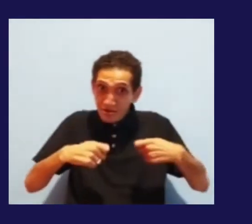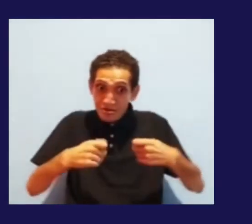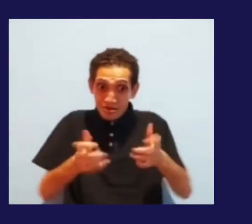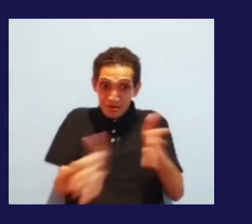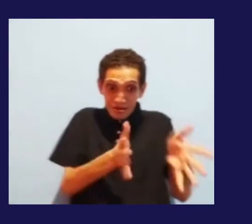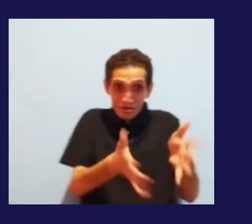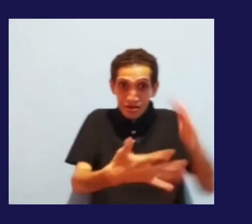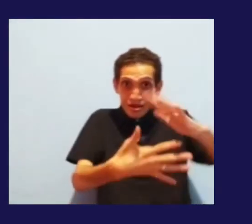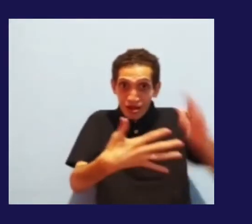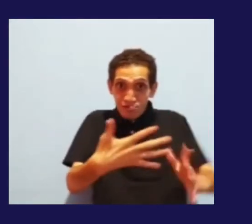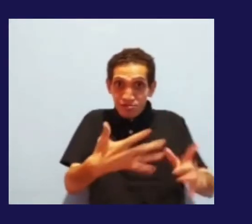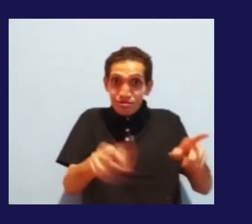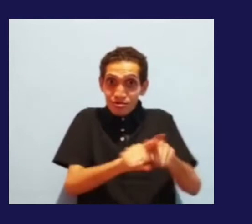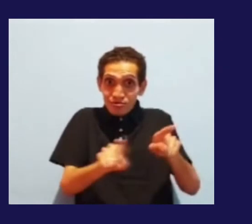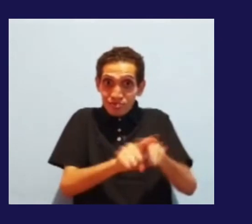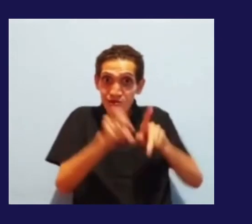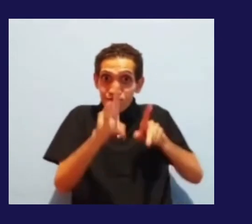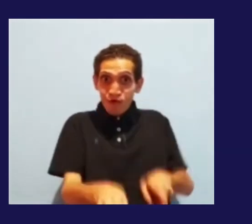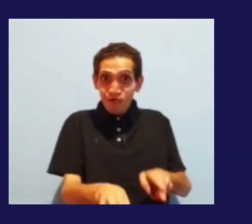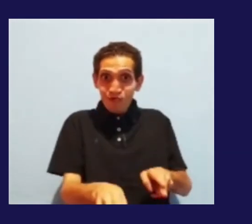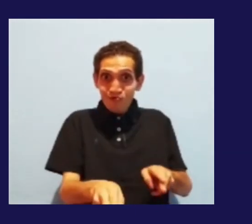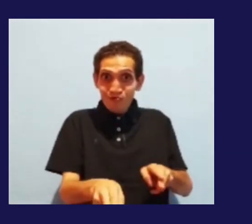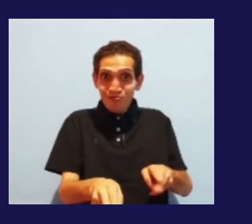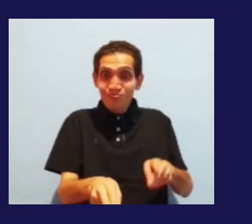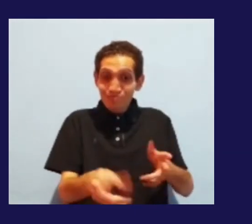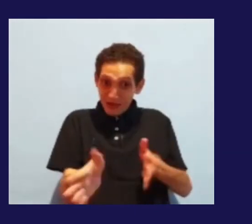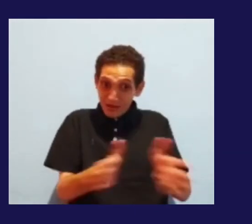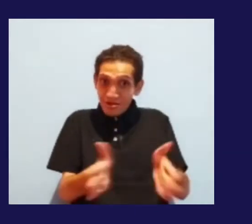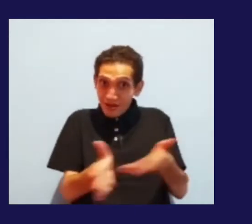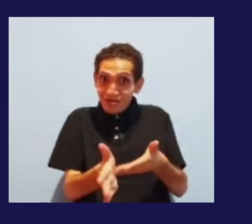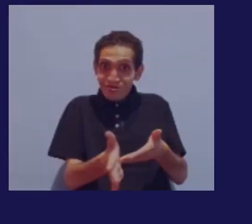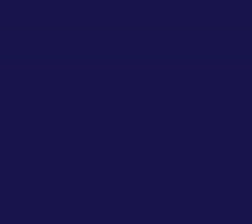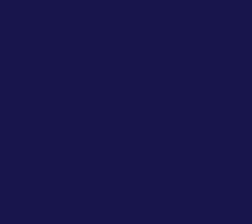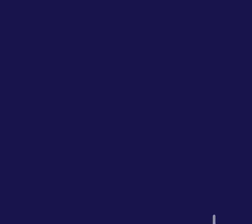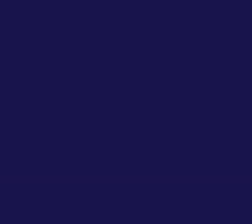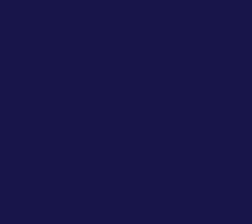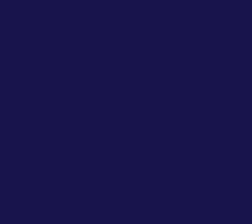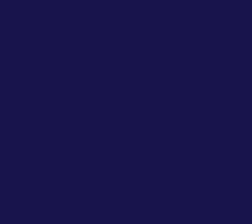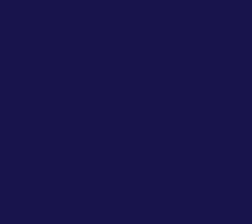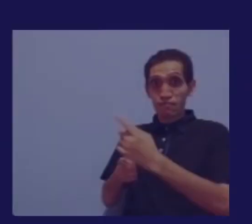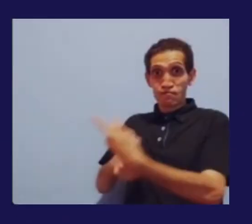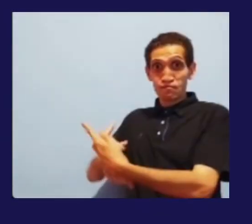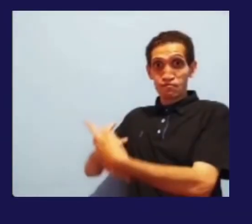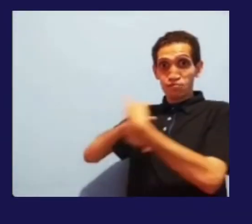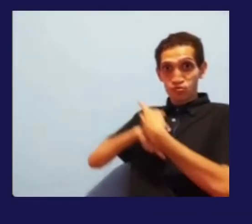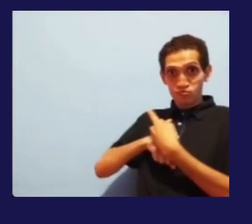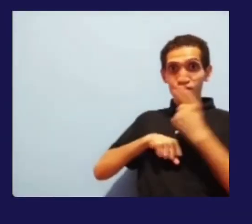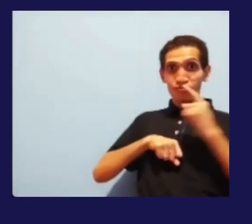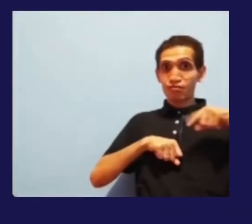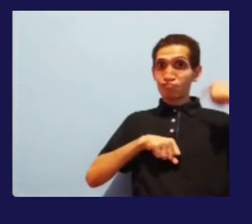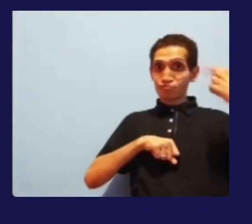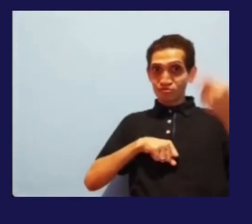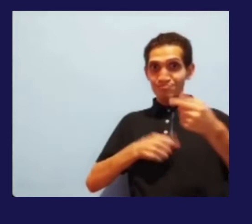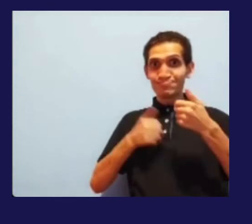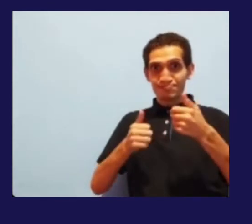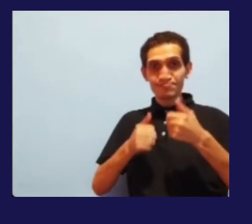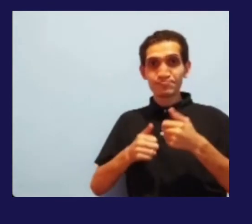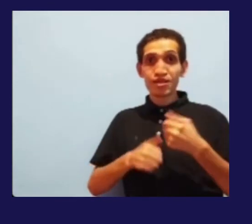é primordial na questão da acessibilidade, tá certo? Mas, assim, o que que eu posso falar no digital